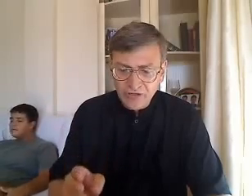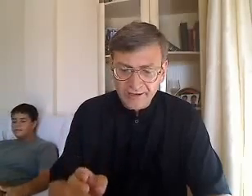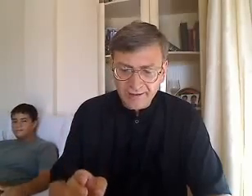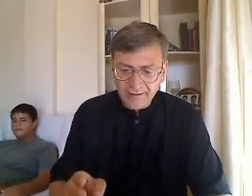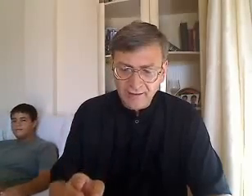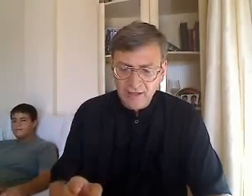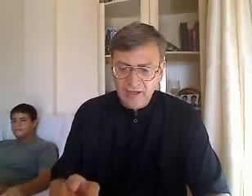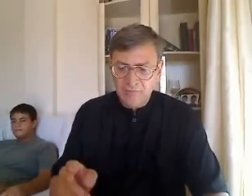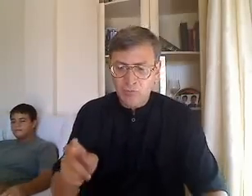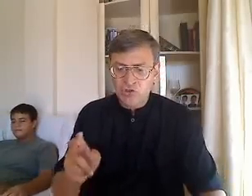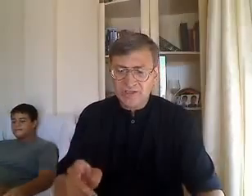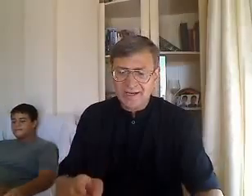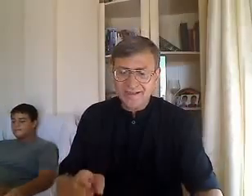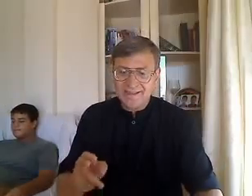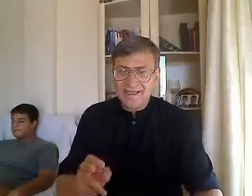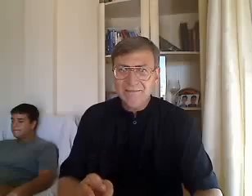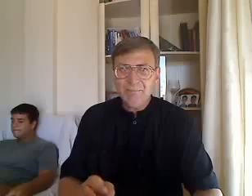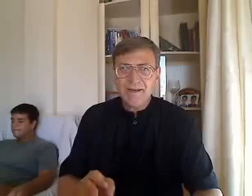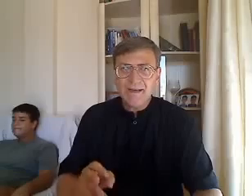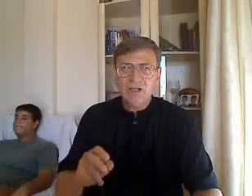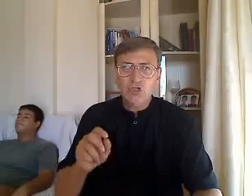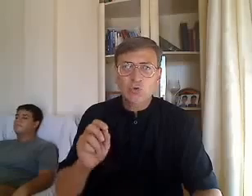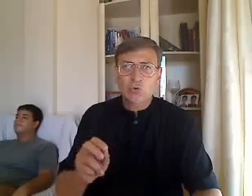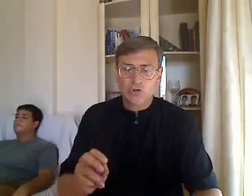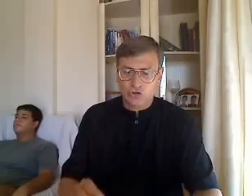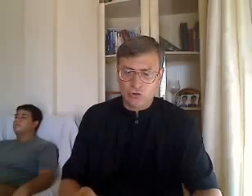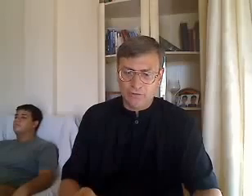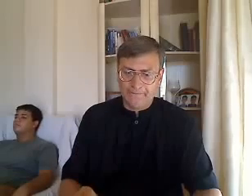poder, buscat siempre su rostro.